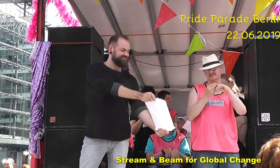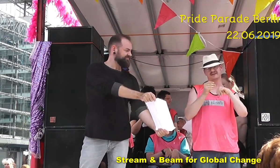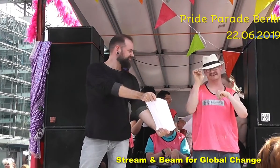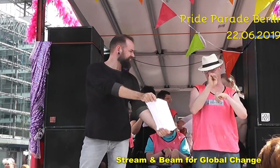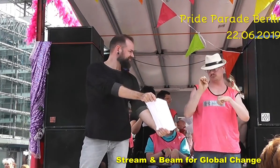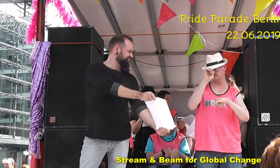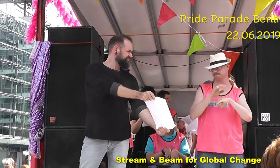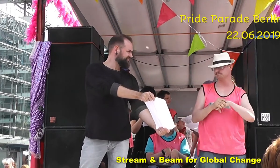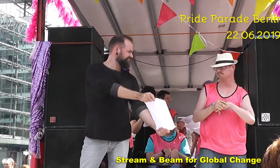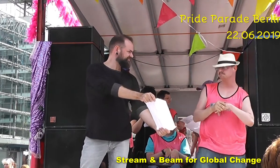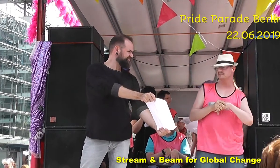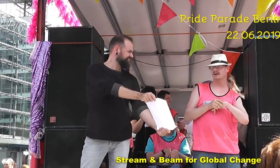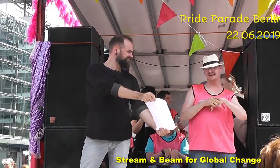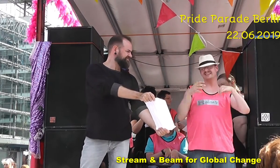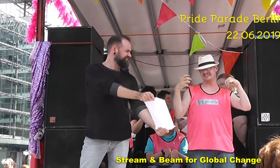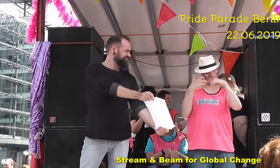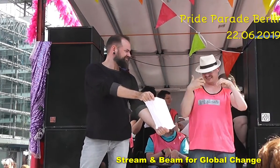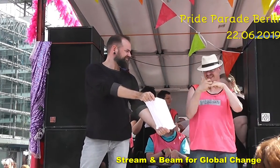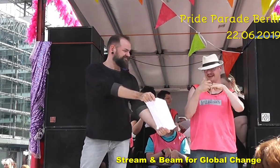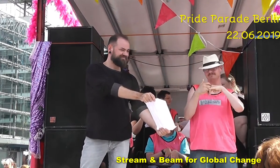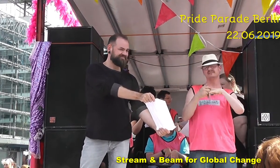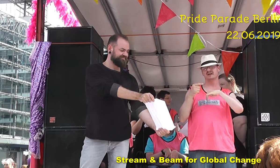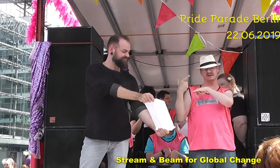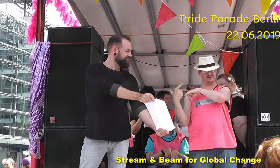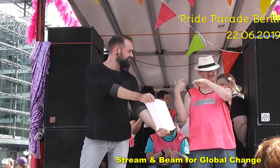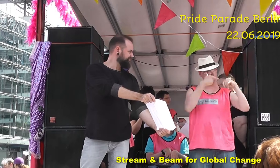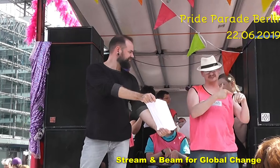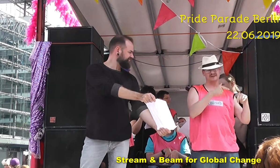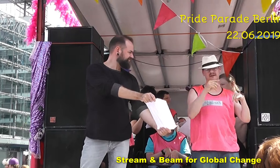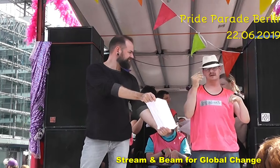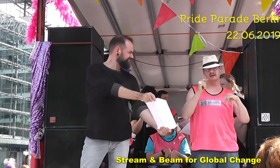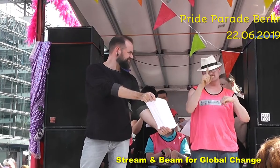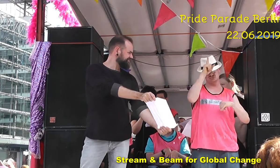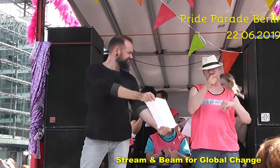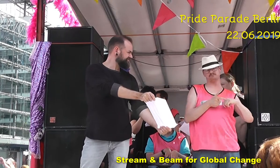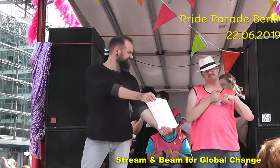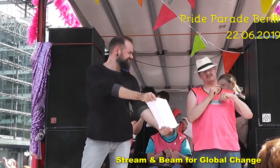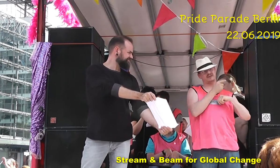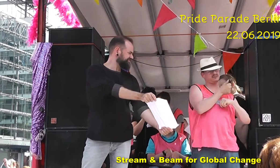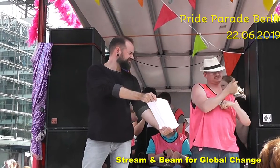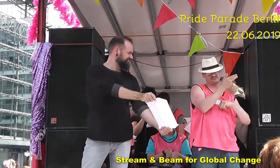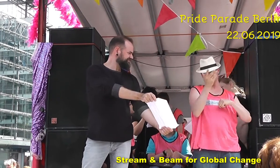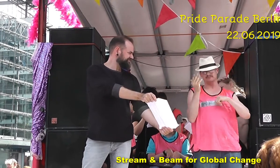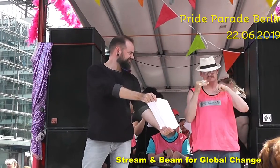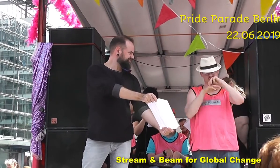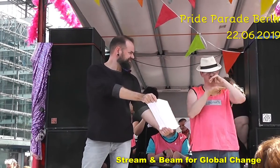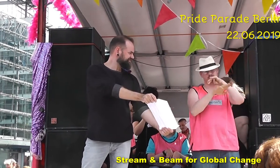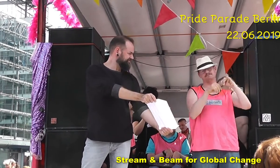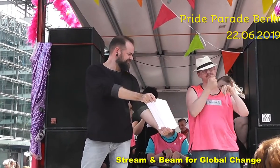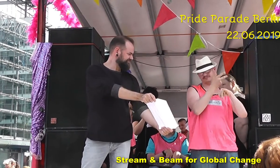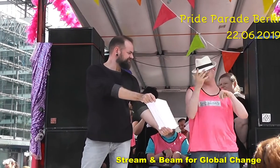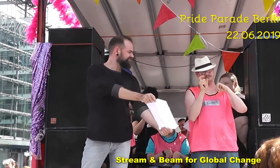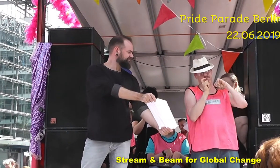In den letzten Jahren sind viele Menschen aus anderen Ländern nach Deutschland gekommen.